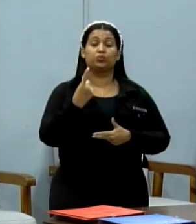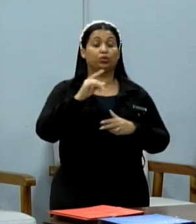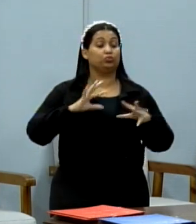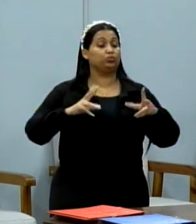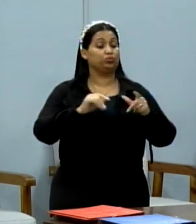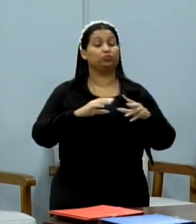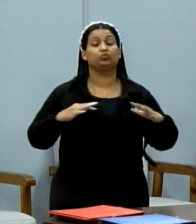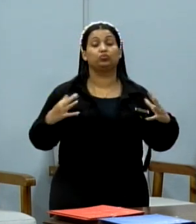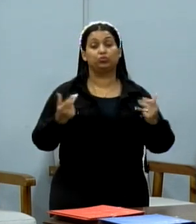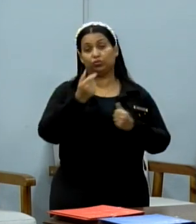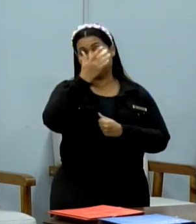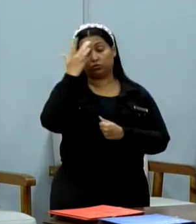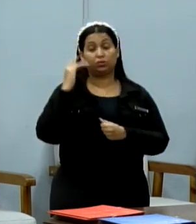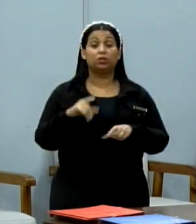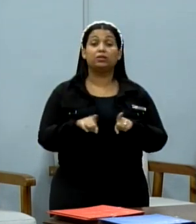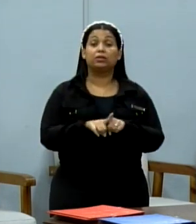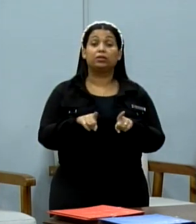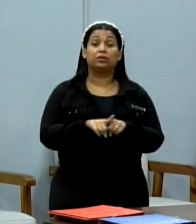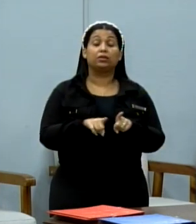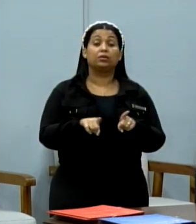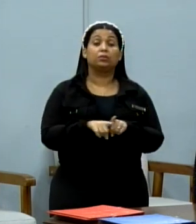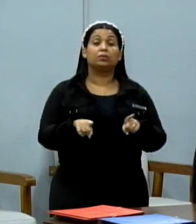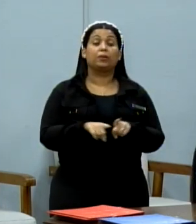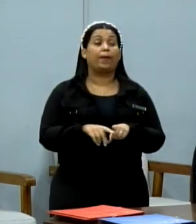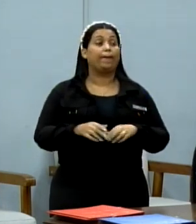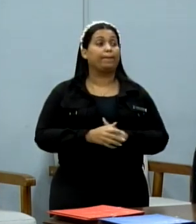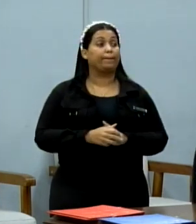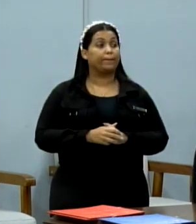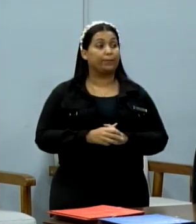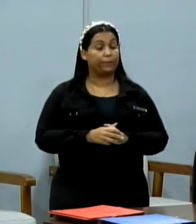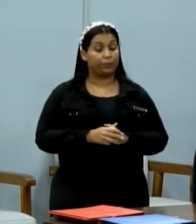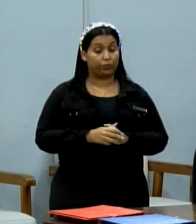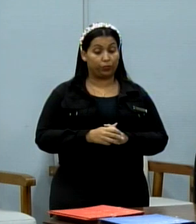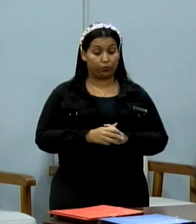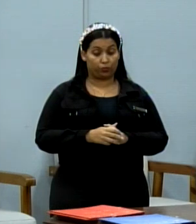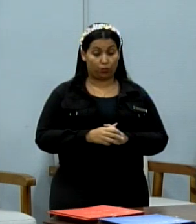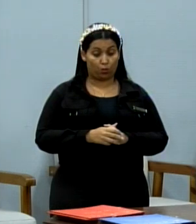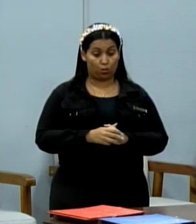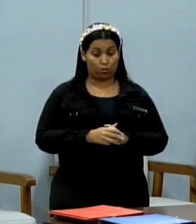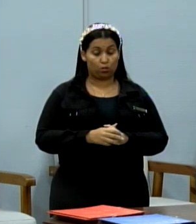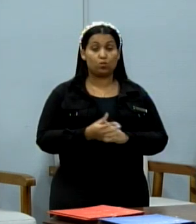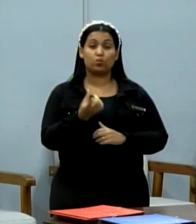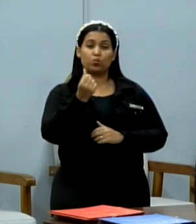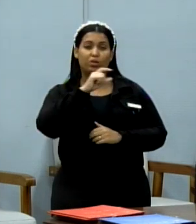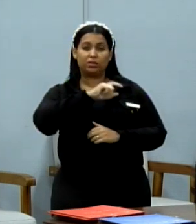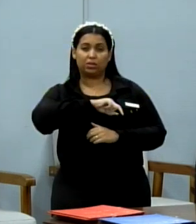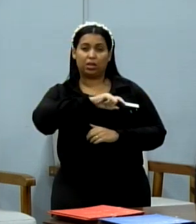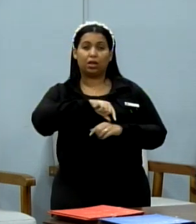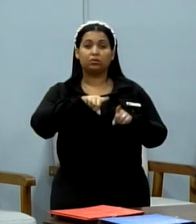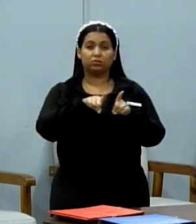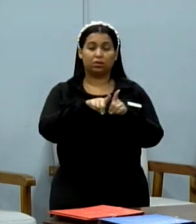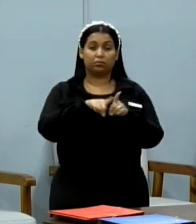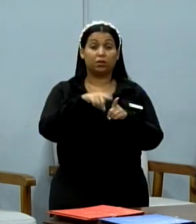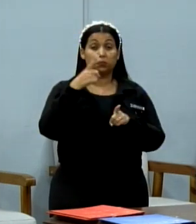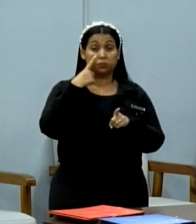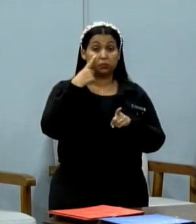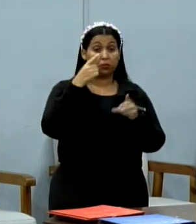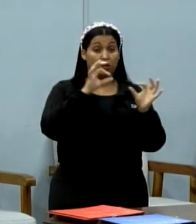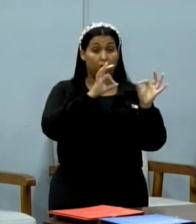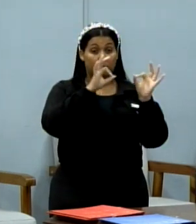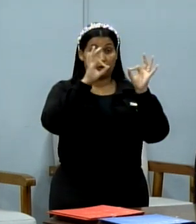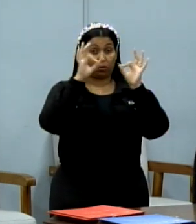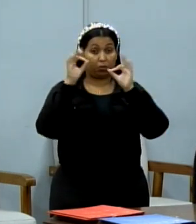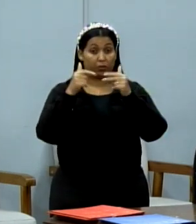coletivo. A mídia também tem feito uma repercussão sobre a questão dos salários também, nós temos acompanhado bastante essas